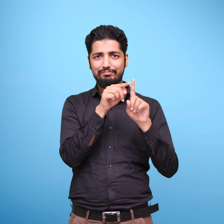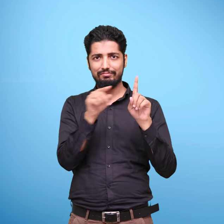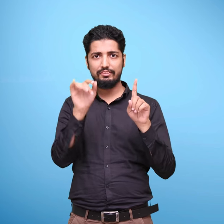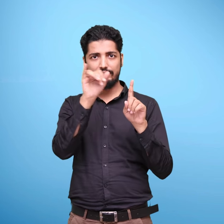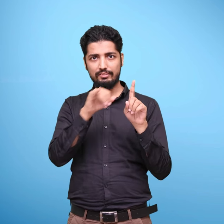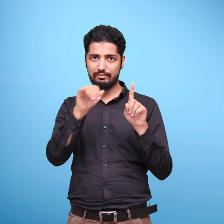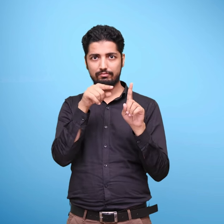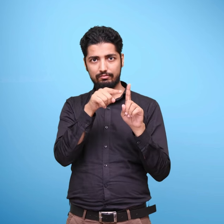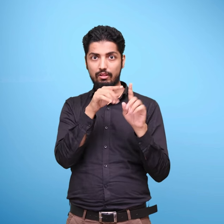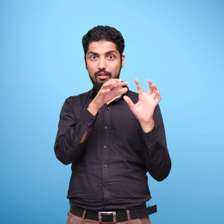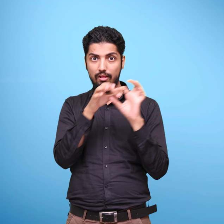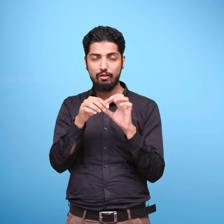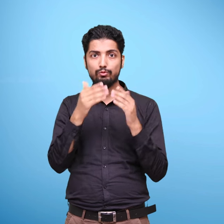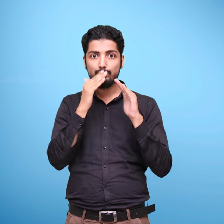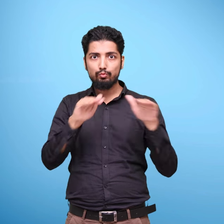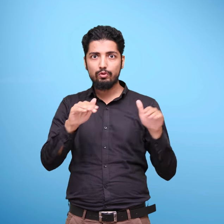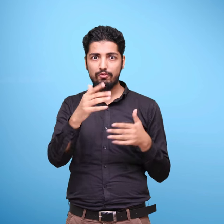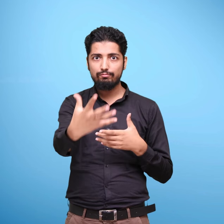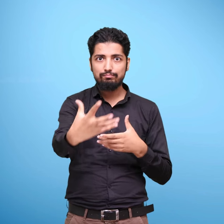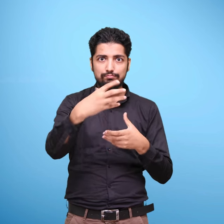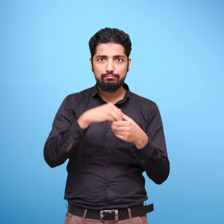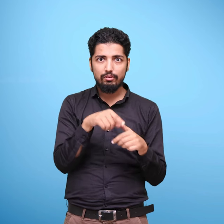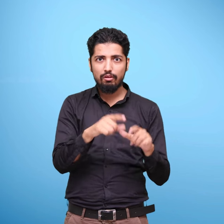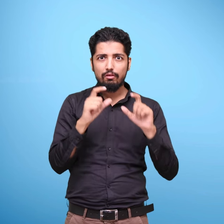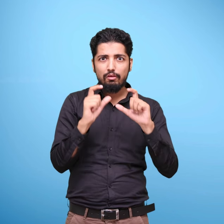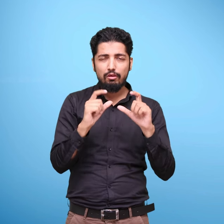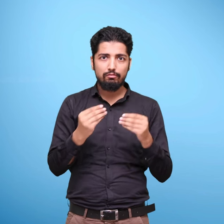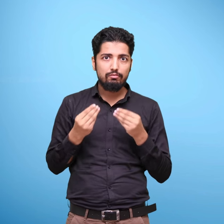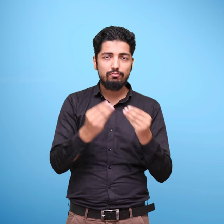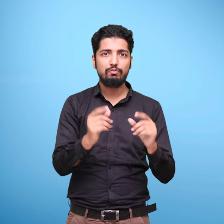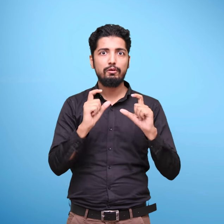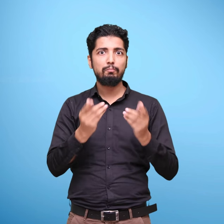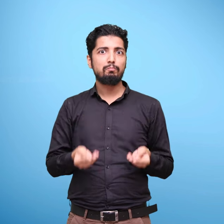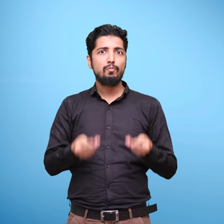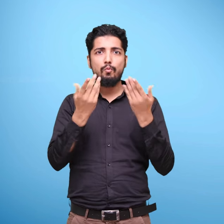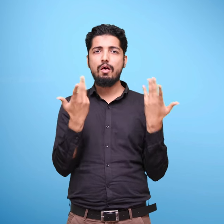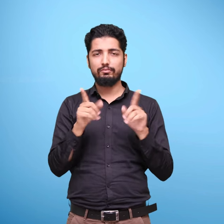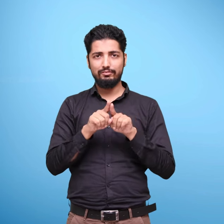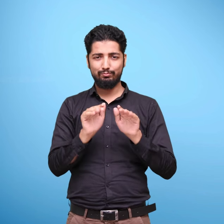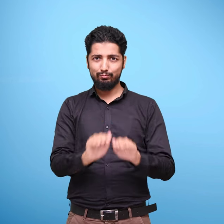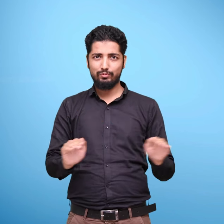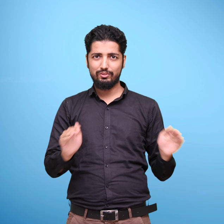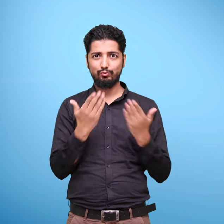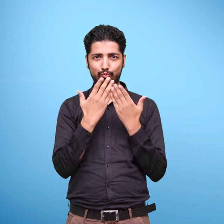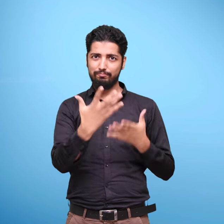विकाज की आधार शिला के प्रथम चरण बाल वाटका से आगे बढ़ते हुए व्यक्ति का आजीवन सीखना,